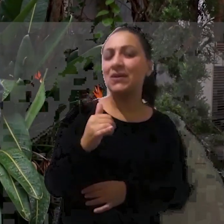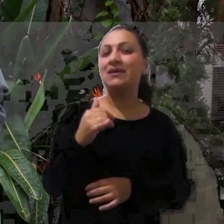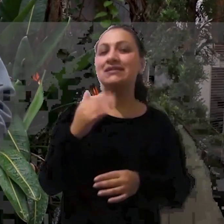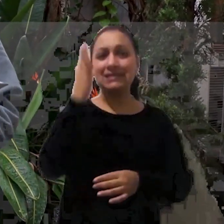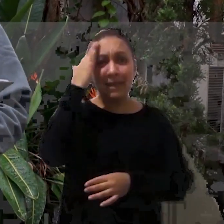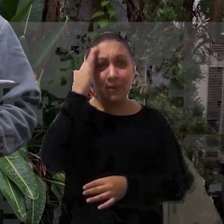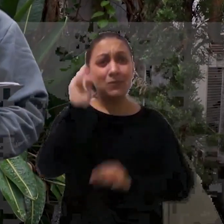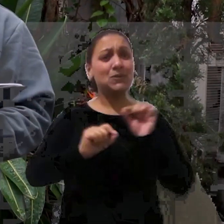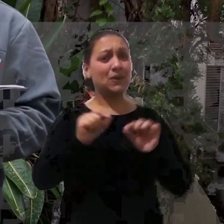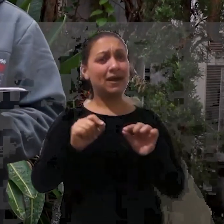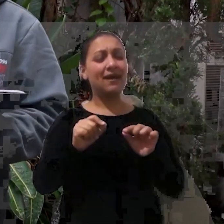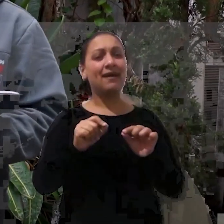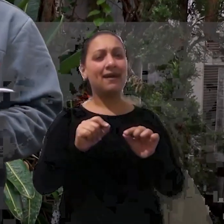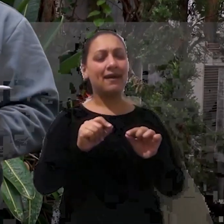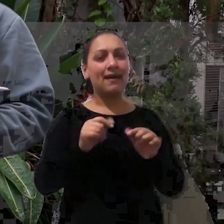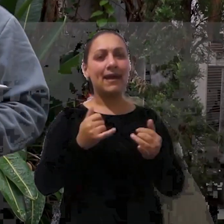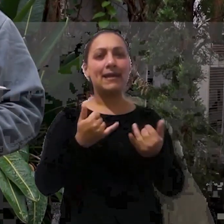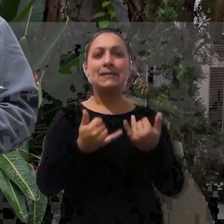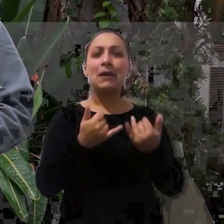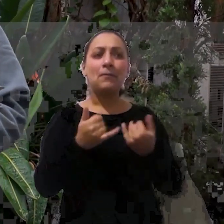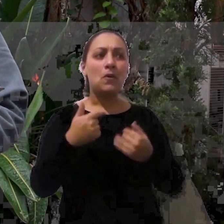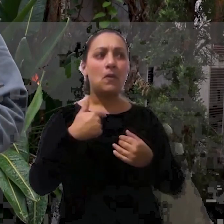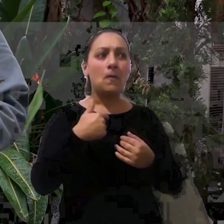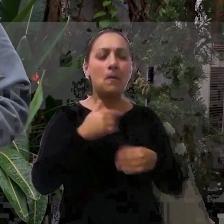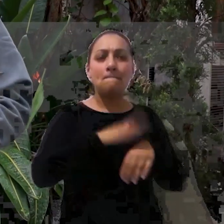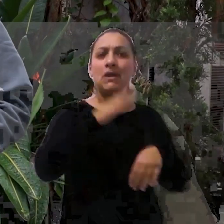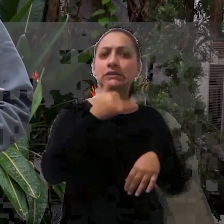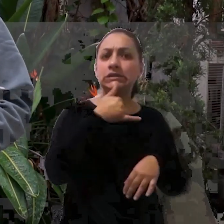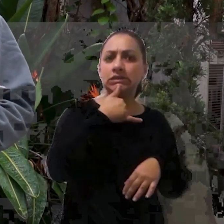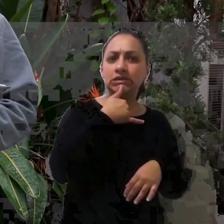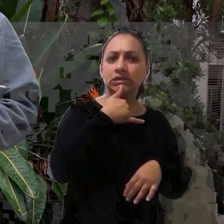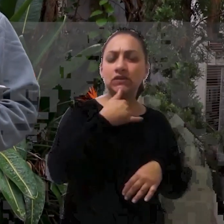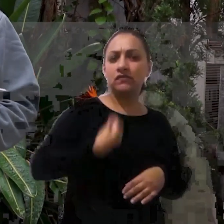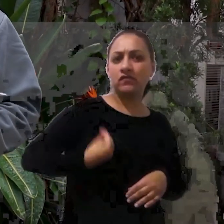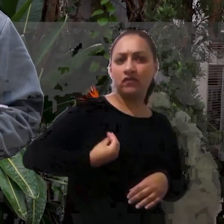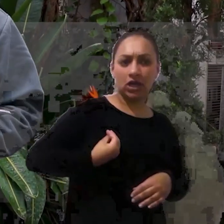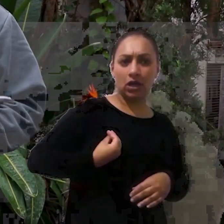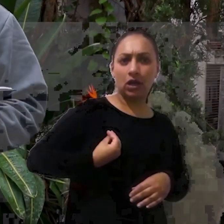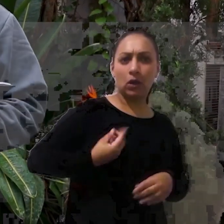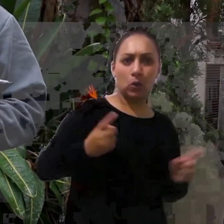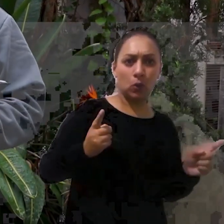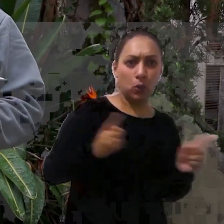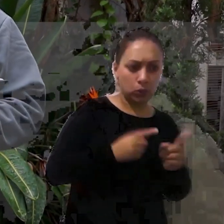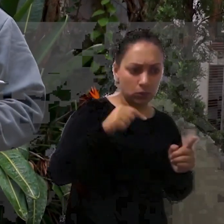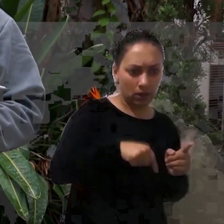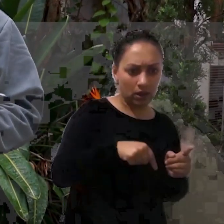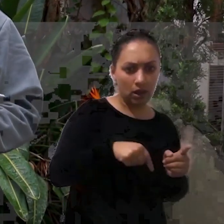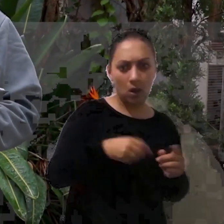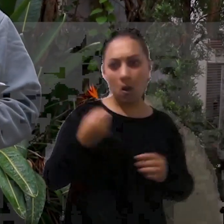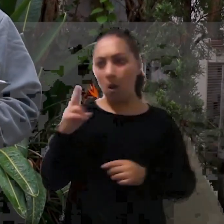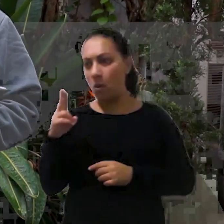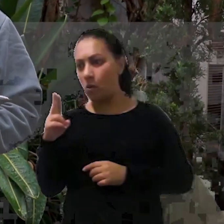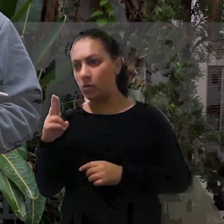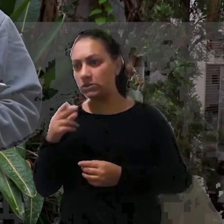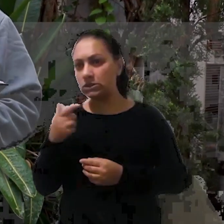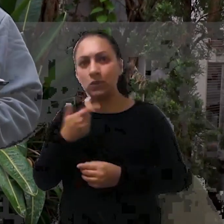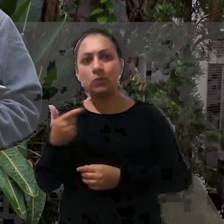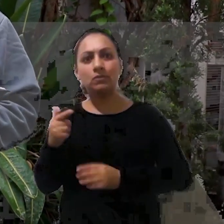sabemos que mais triste do que viver uma vida curta É não viver integralmente os planos, os propósitos que Deus tem para a nossa